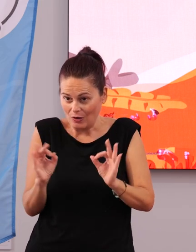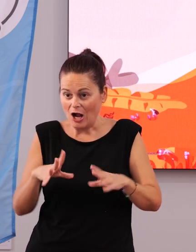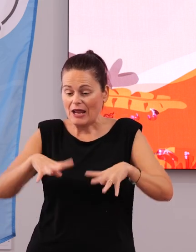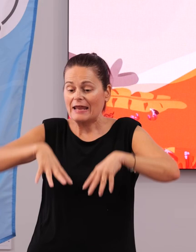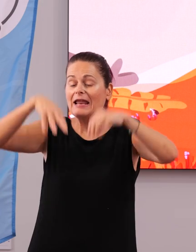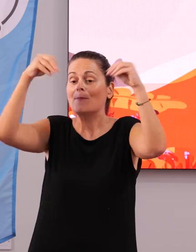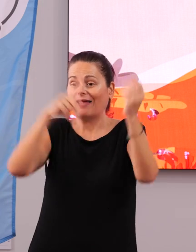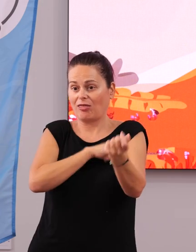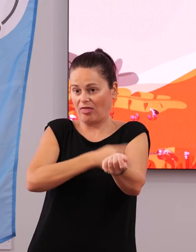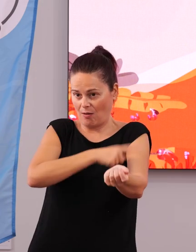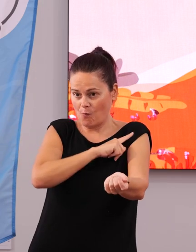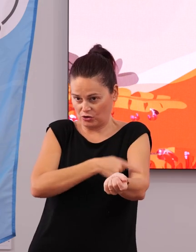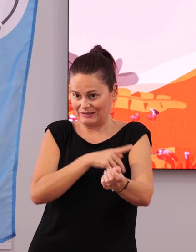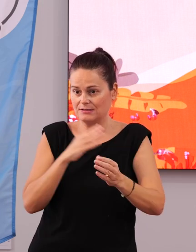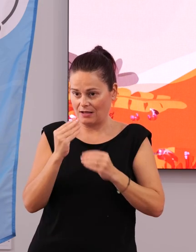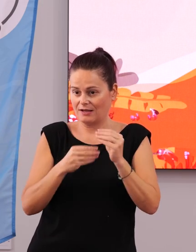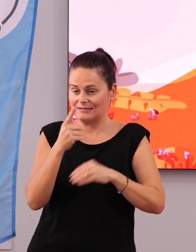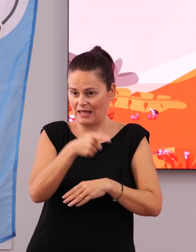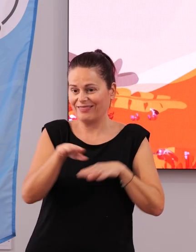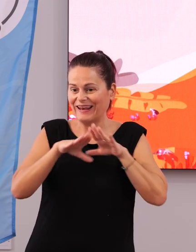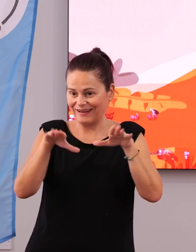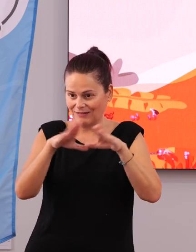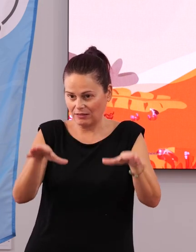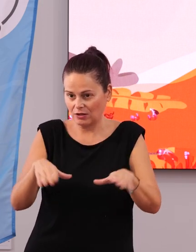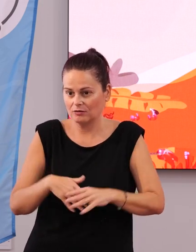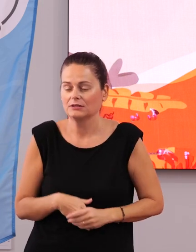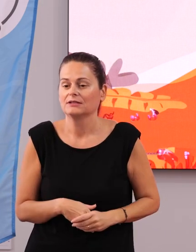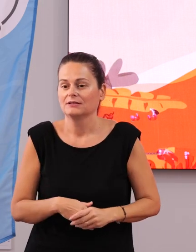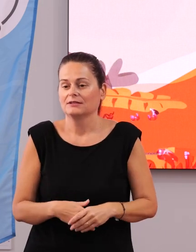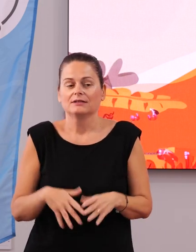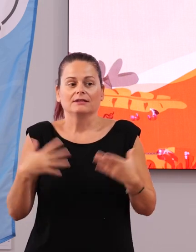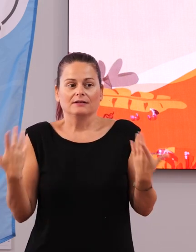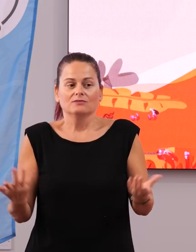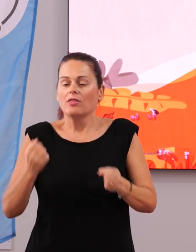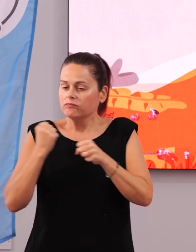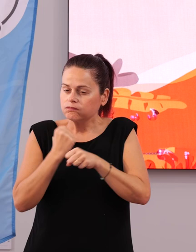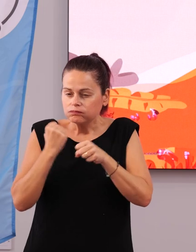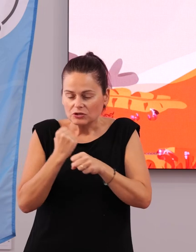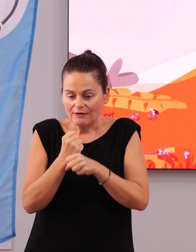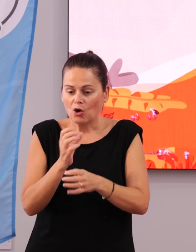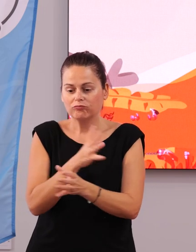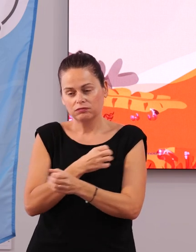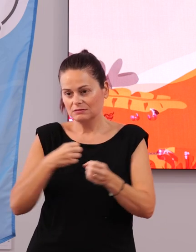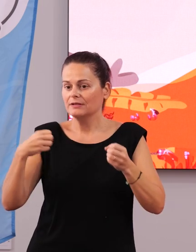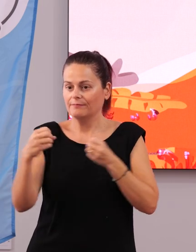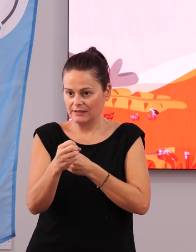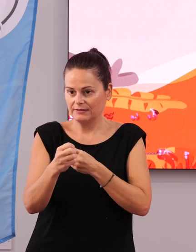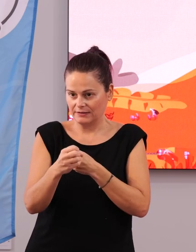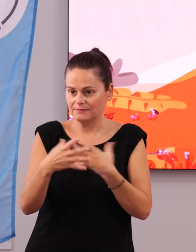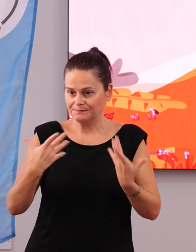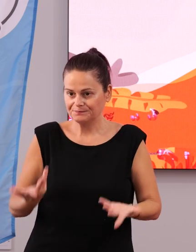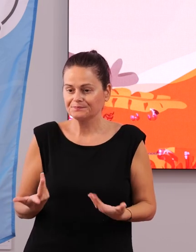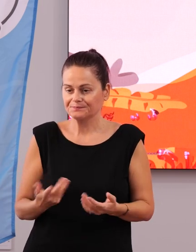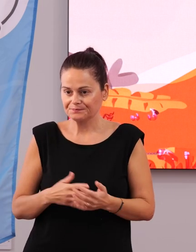Palacio de Deportes. O sea, increíble. Y ya me han transmitido eso, ese trabajo de empatía brutal que están